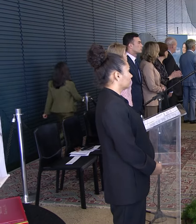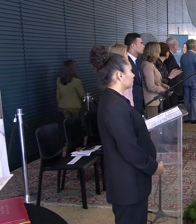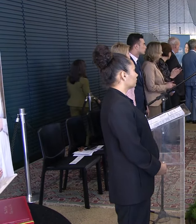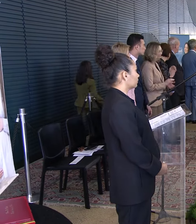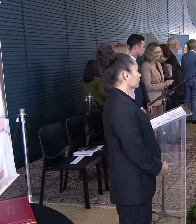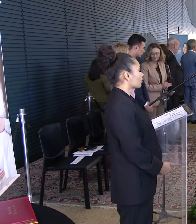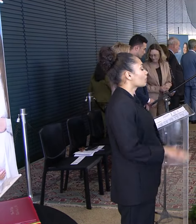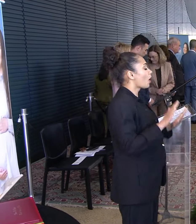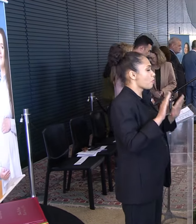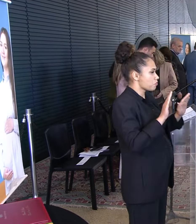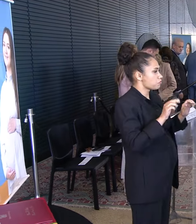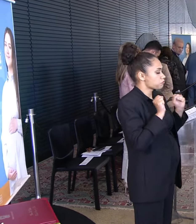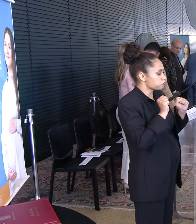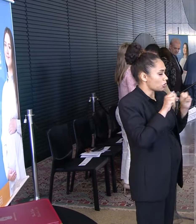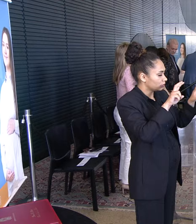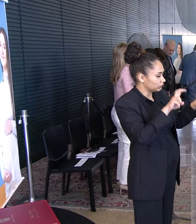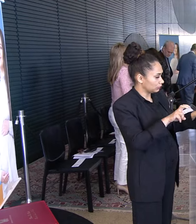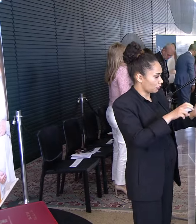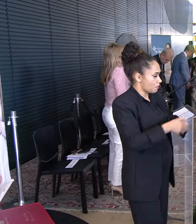Podem tomar seus assentes